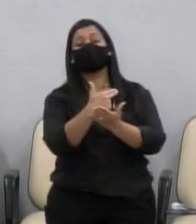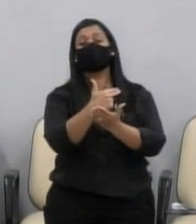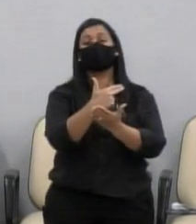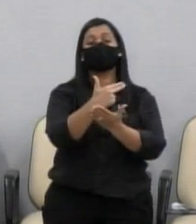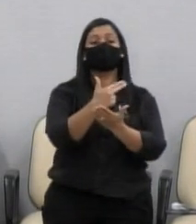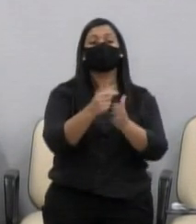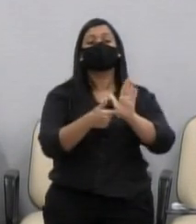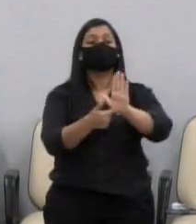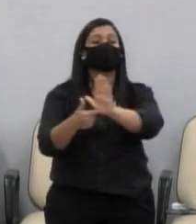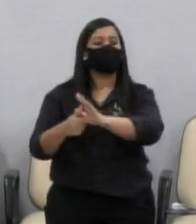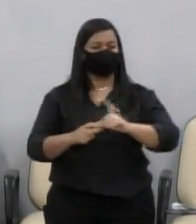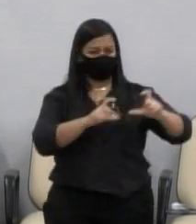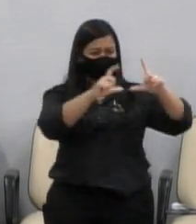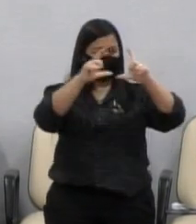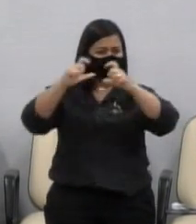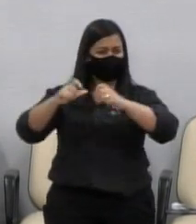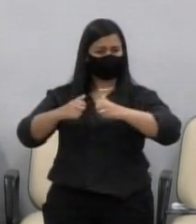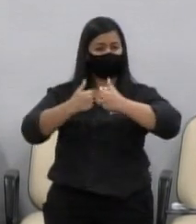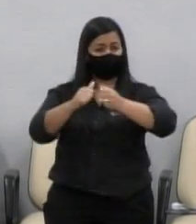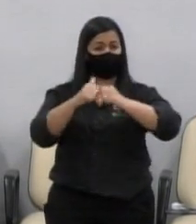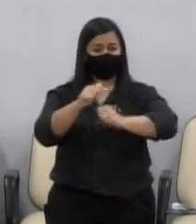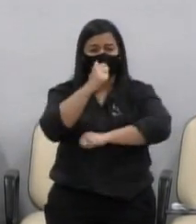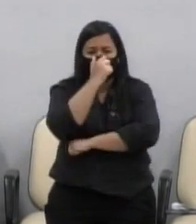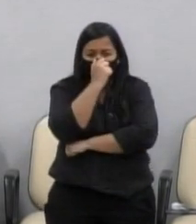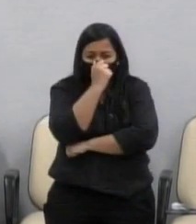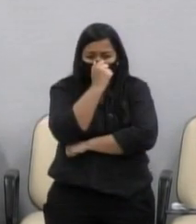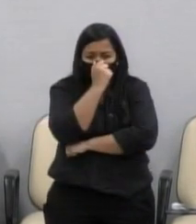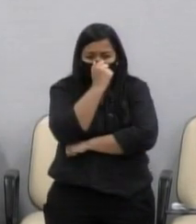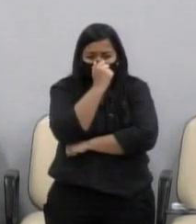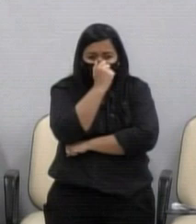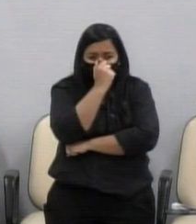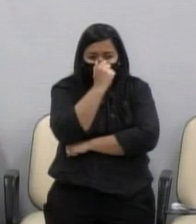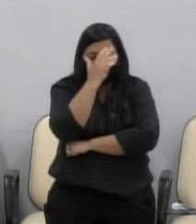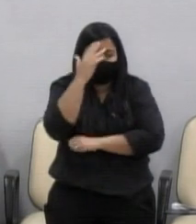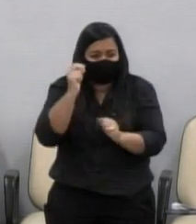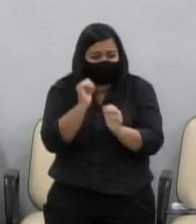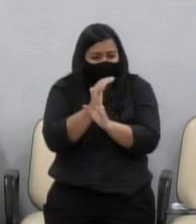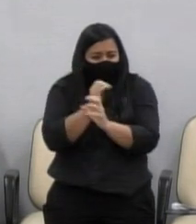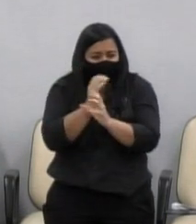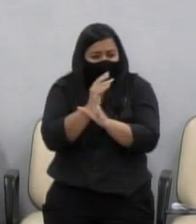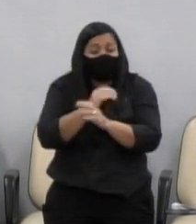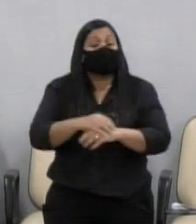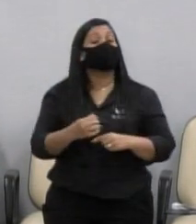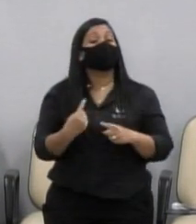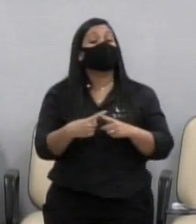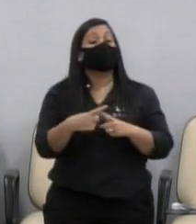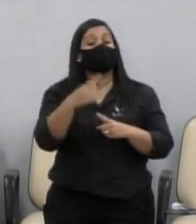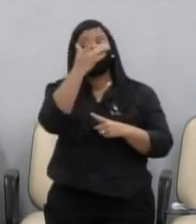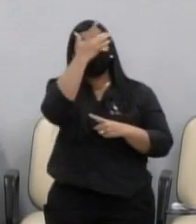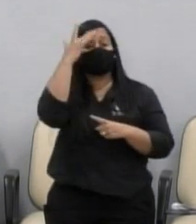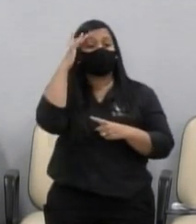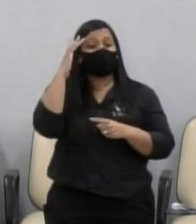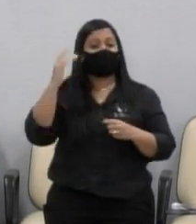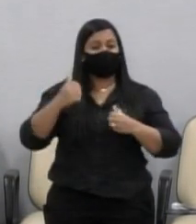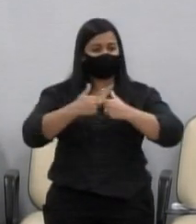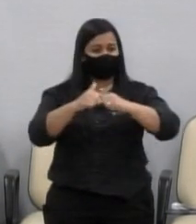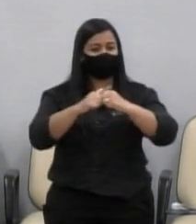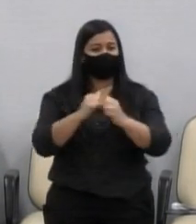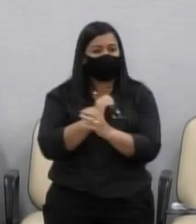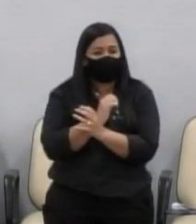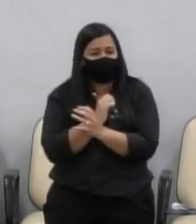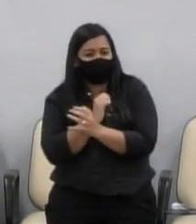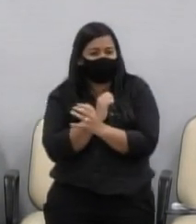que circulam nas redes sociais e até mesmo nas reportagens com o povo exprimido, que nem